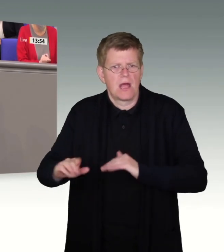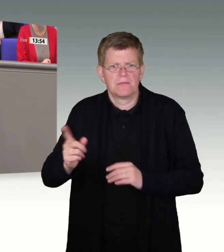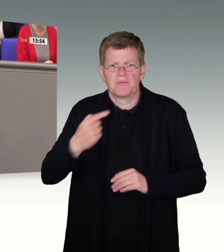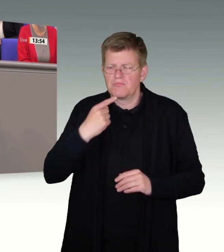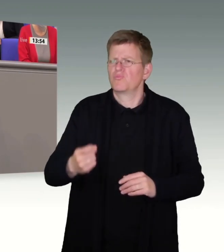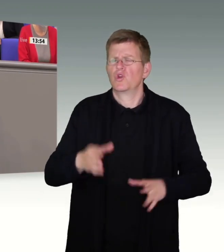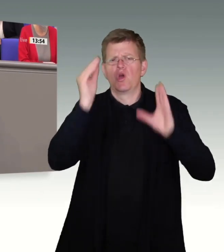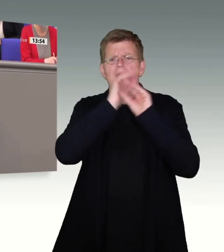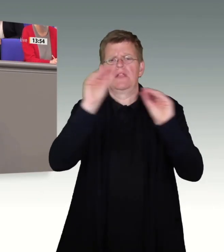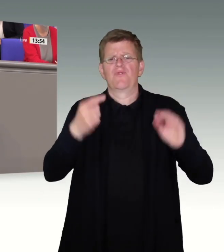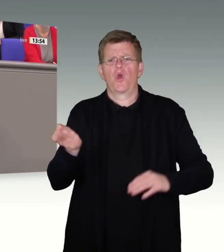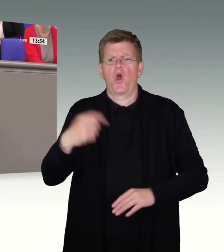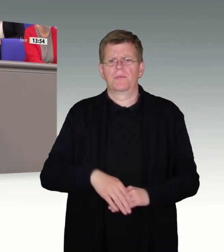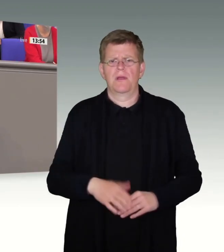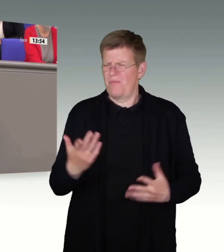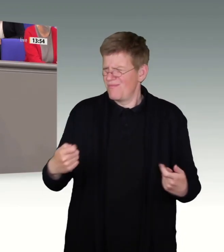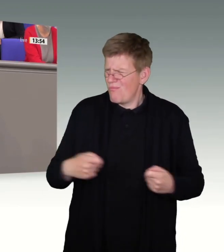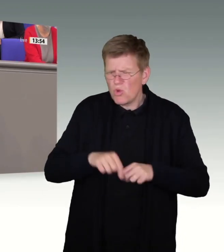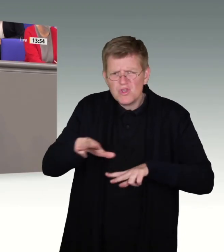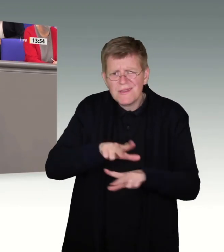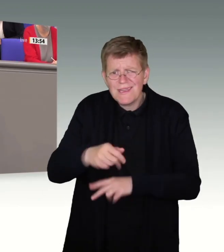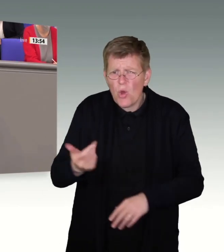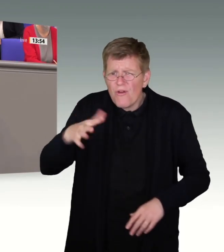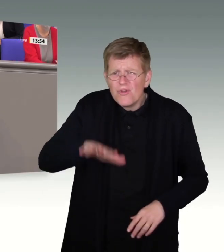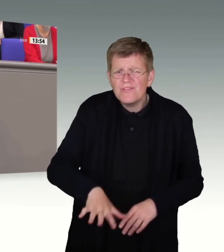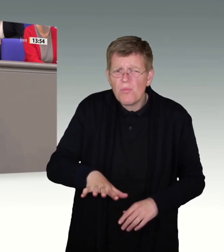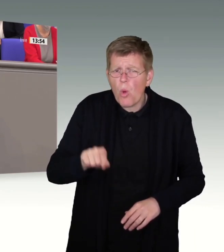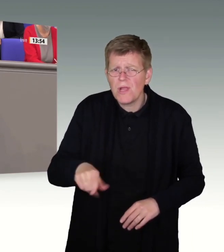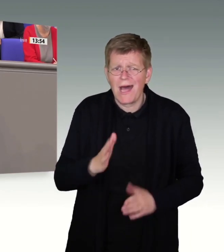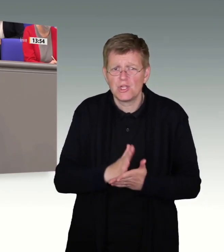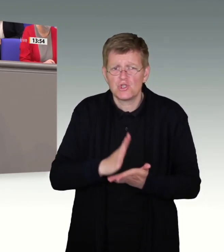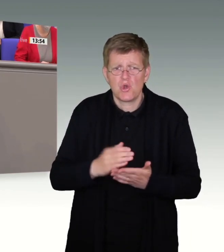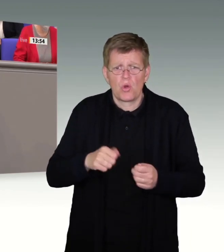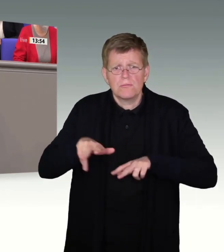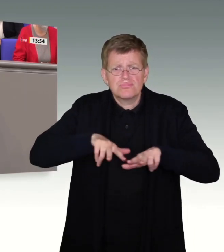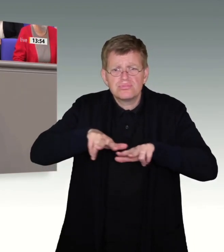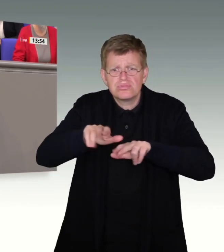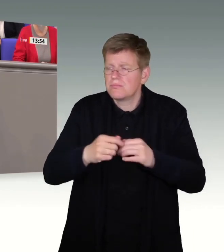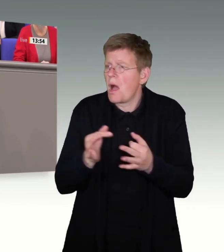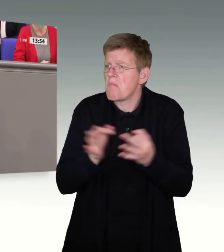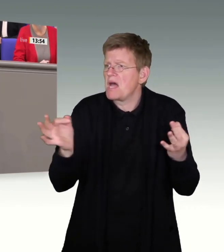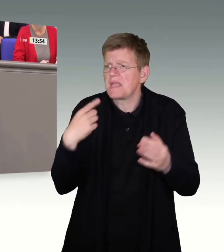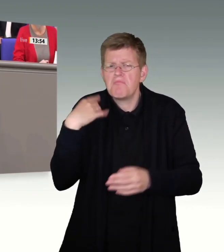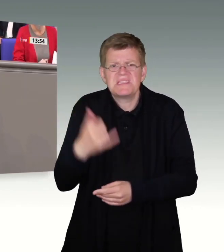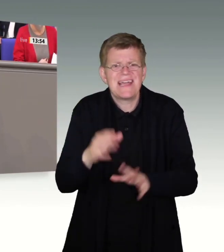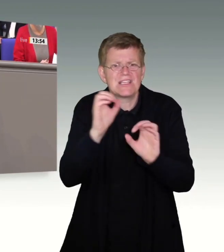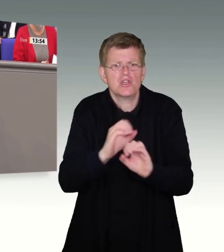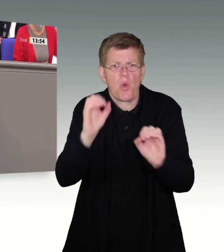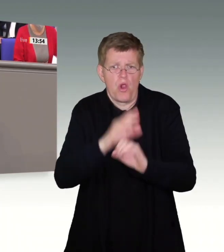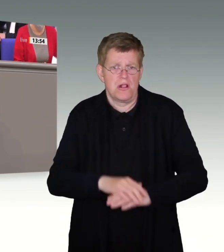Aber dass Ihre Bundesregierung nach fünf Monaten im Amt noch nicht eine einzige konkrete Maßnahme ergriffen hat, ist bezeichnend. Der